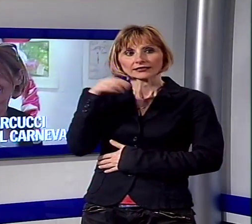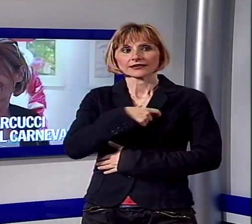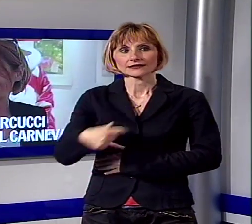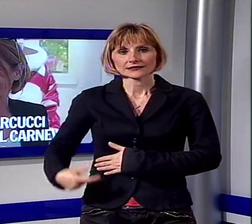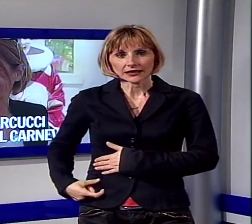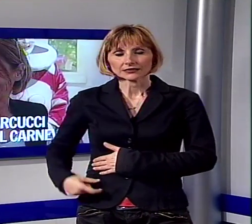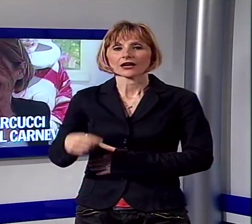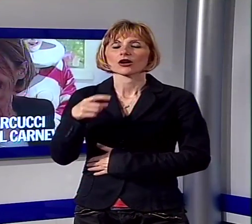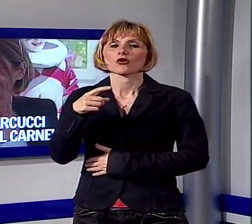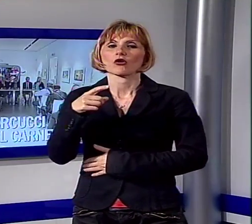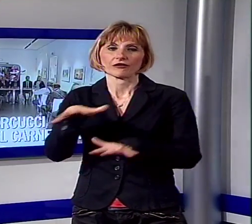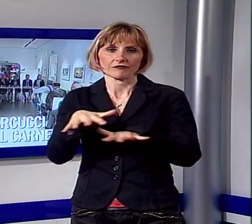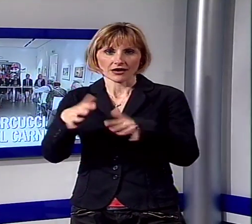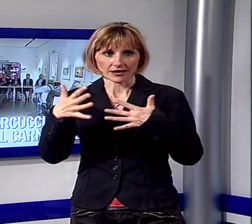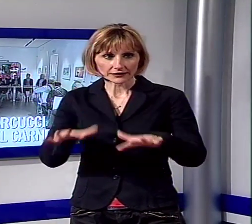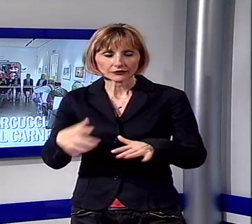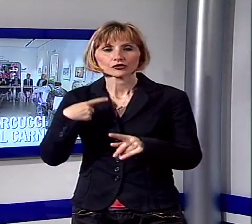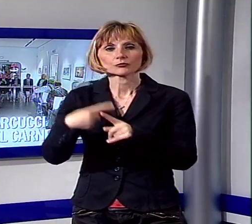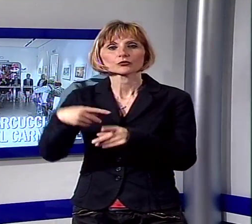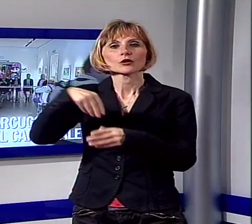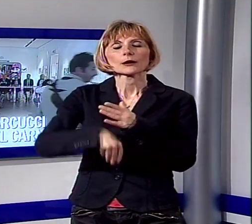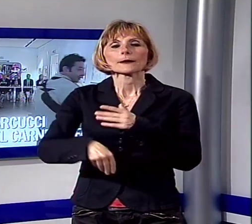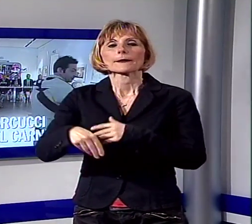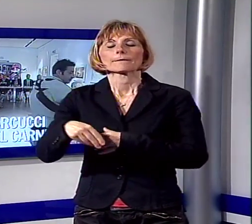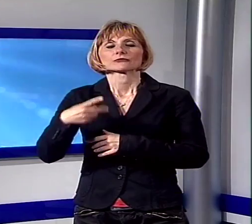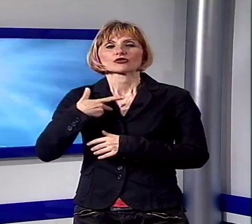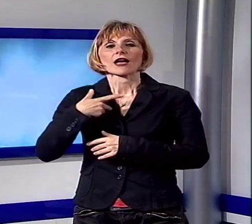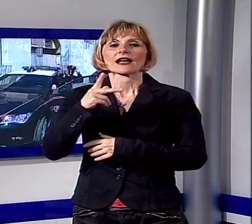membri del CDA, il massmediologo Klaus Davi.